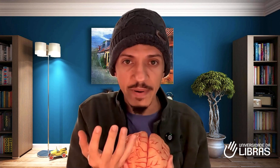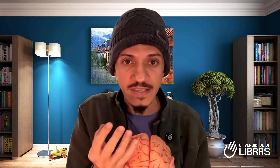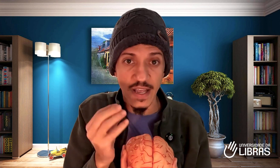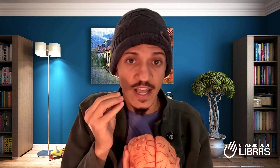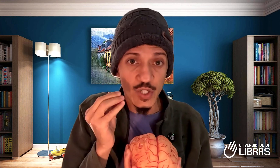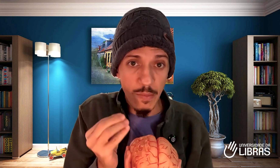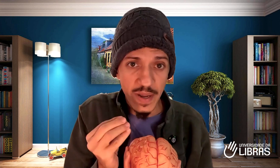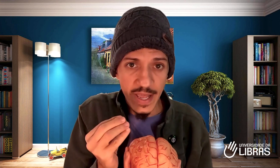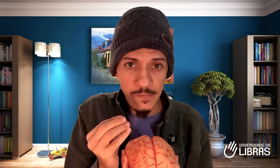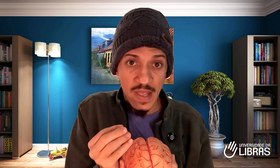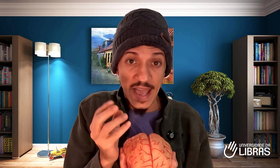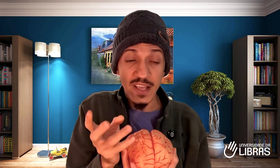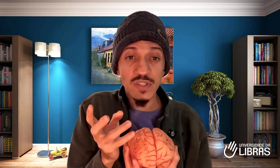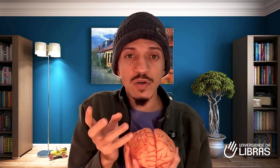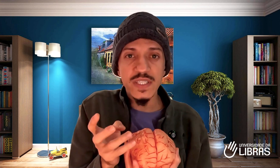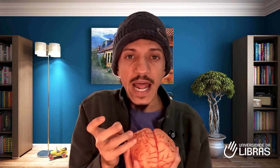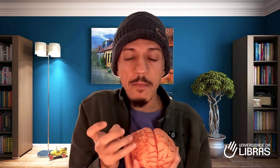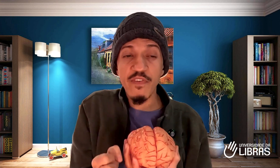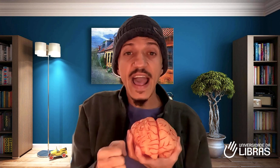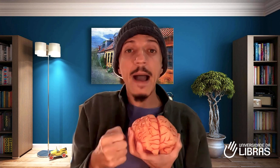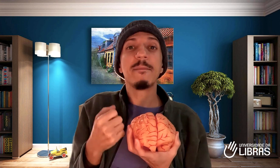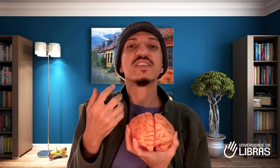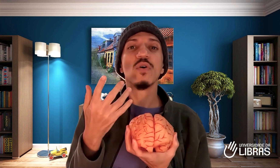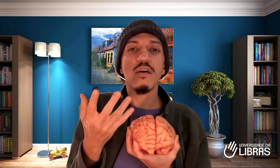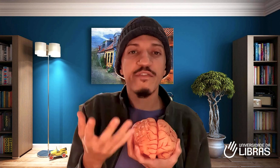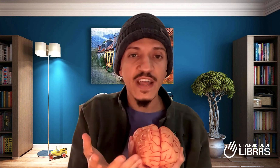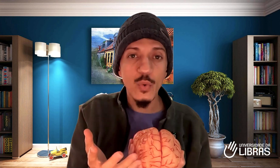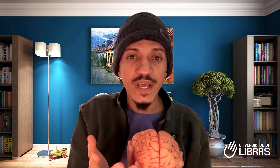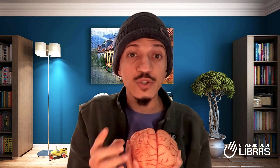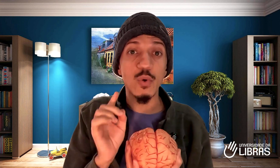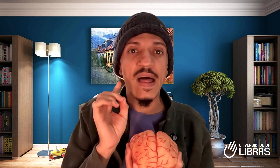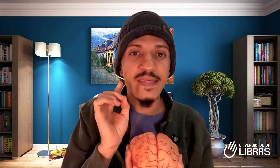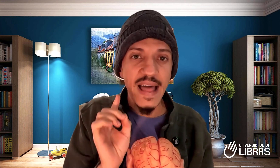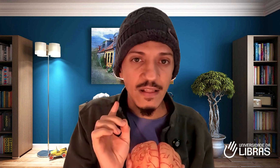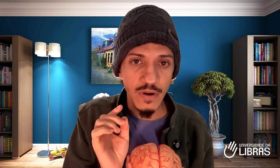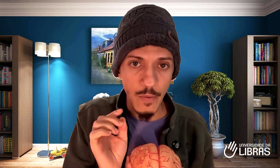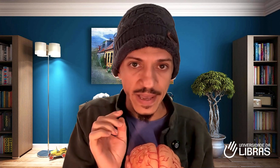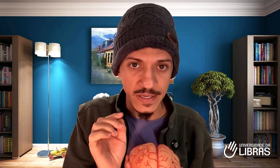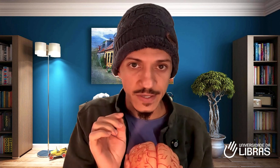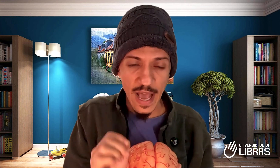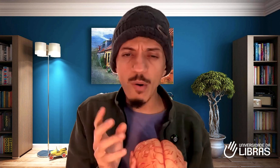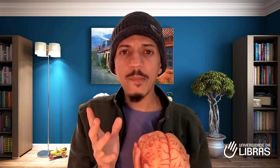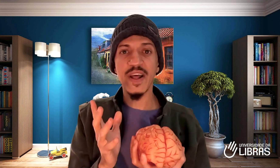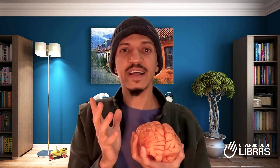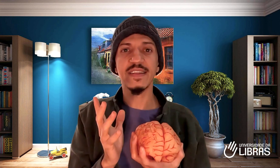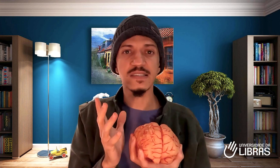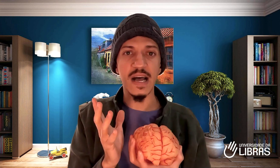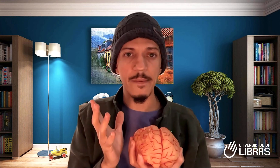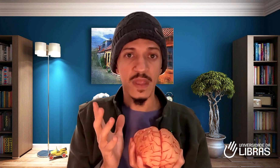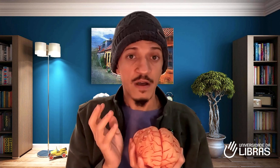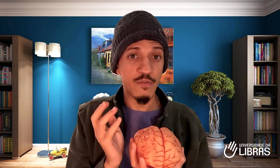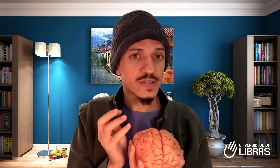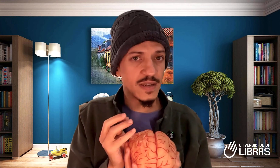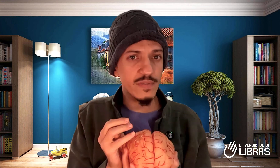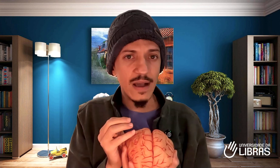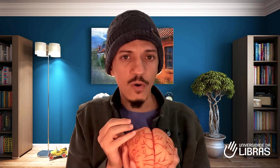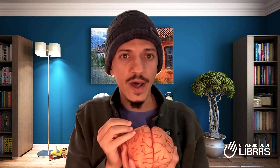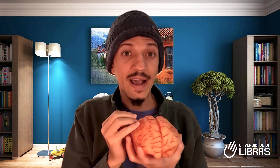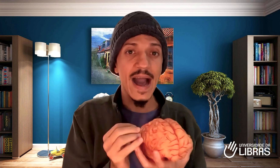de uma maneira em que o seu cérebro vai absorvendo isso naturalmente. É como aprender a dançar. Você não decora cada